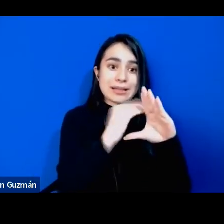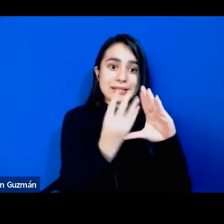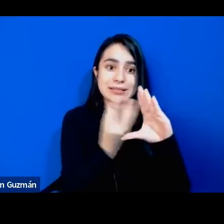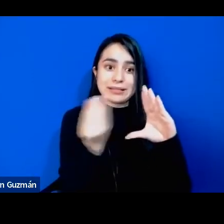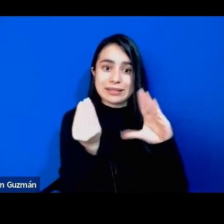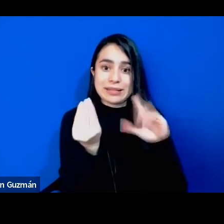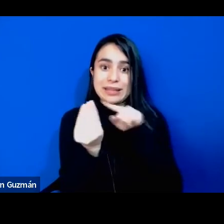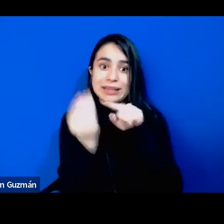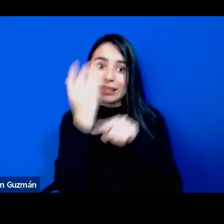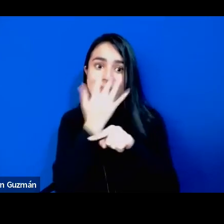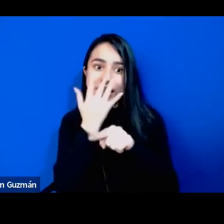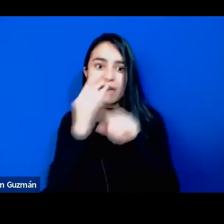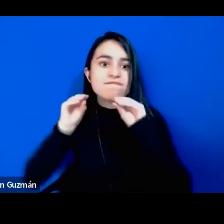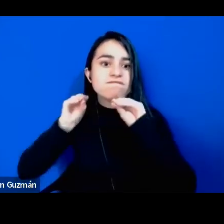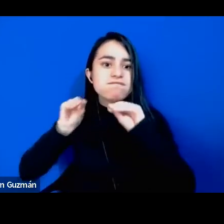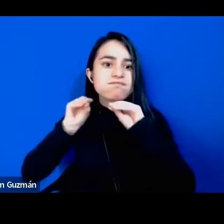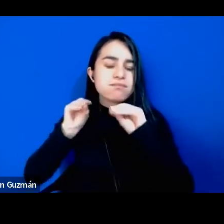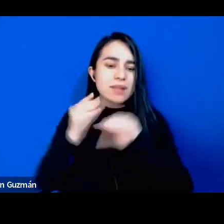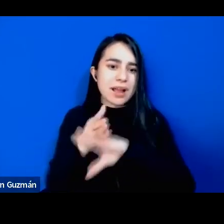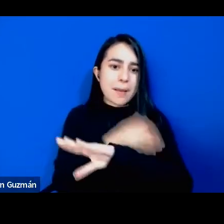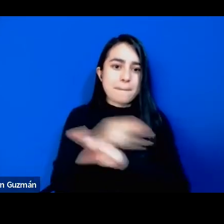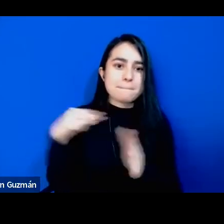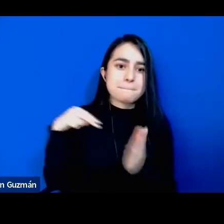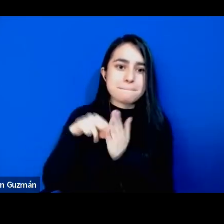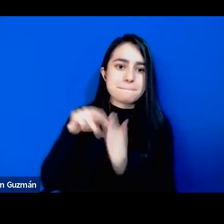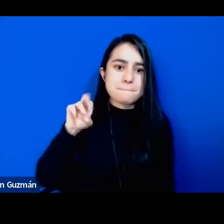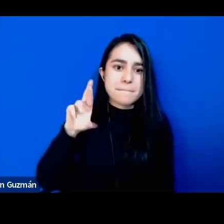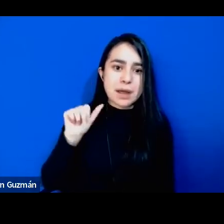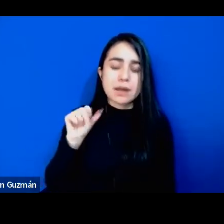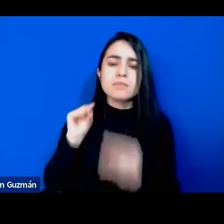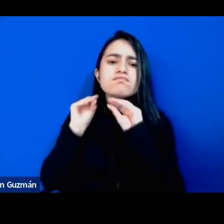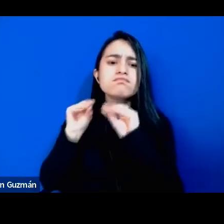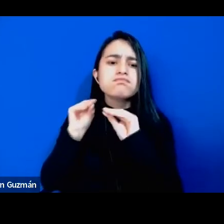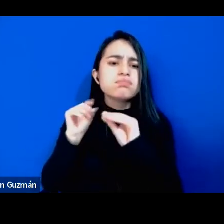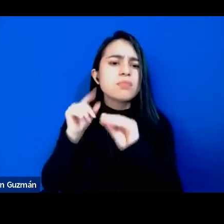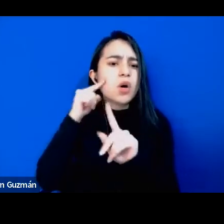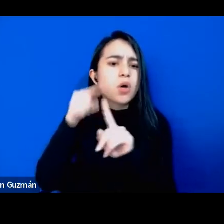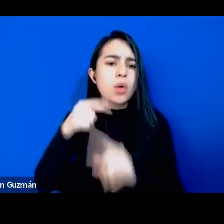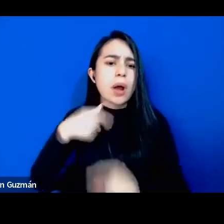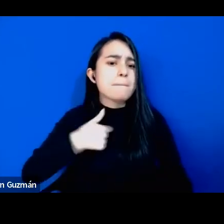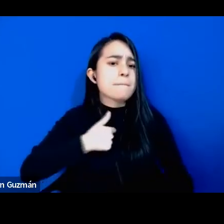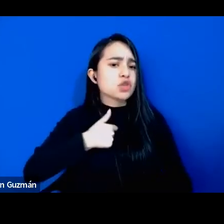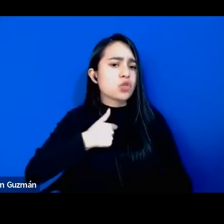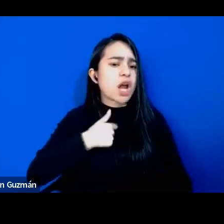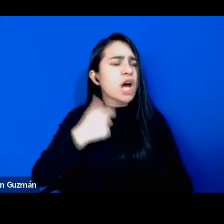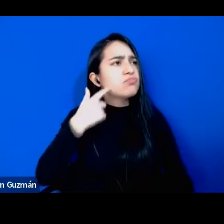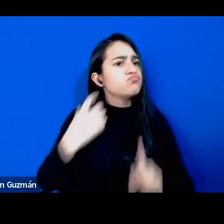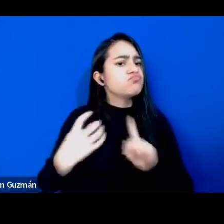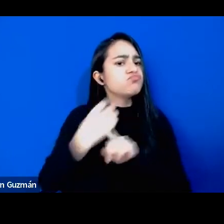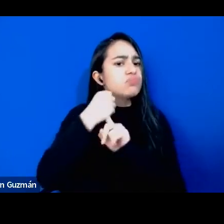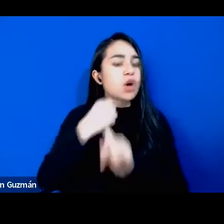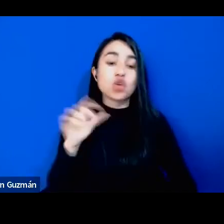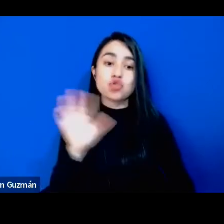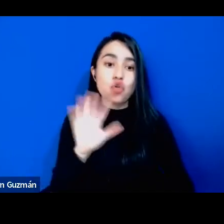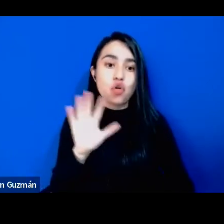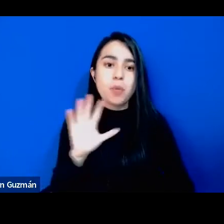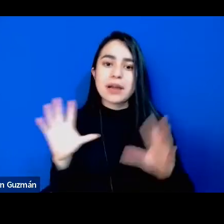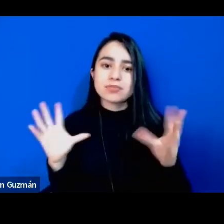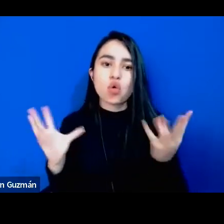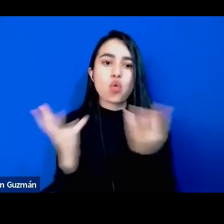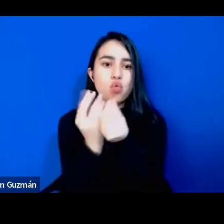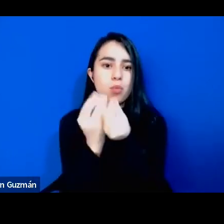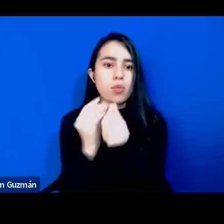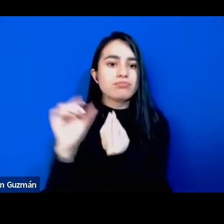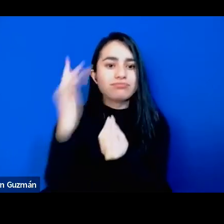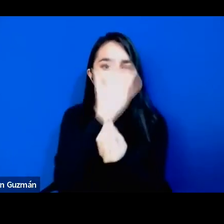argumenta Mara no es sólo para un beneficio personal sino también como una identidad negra colectiva